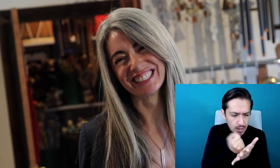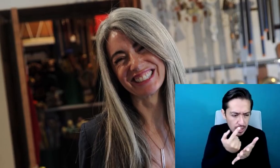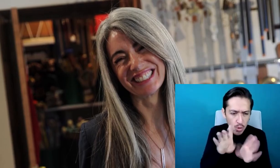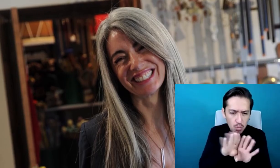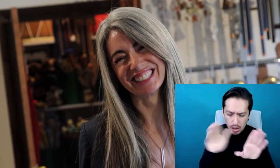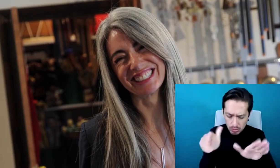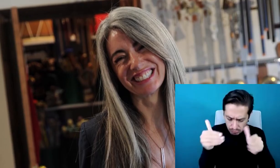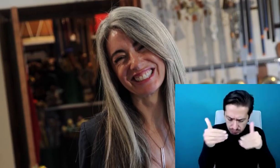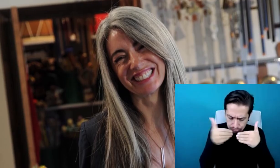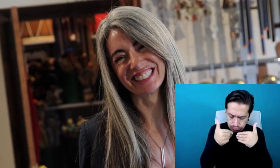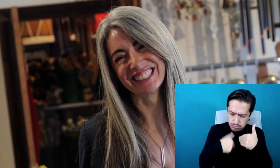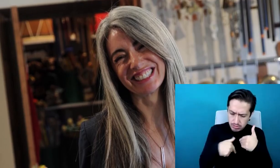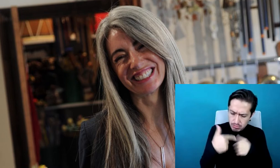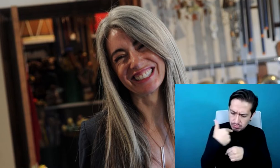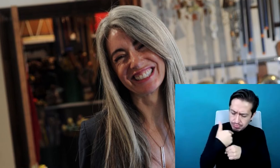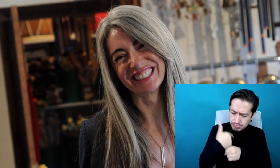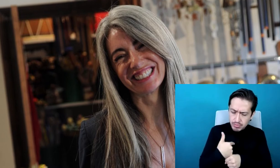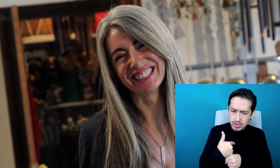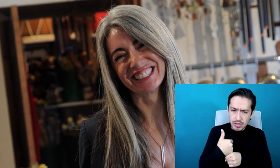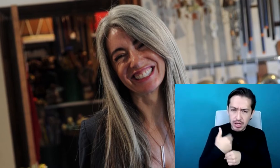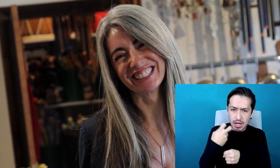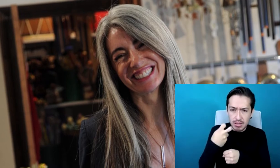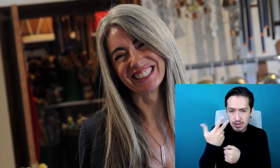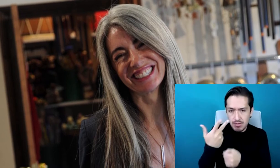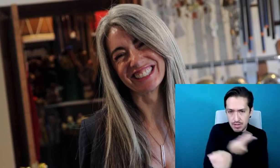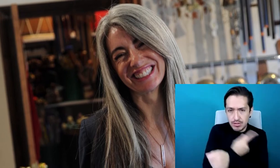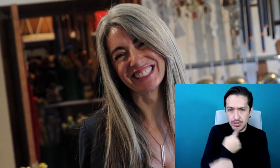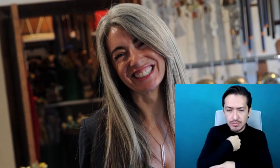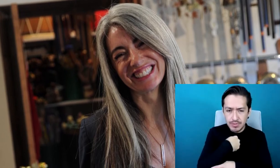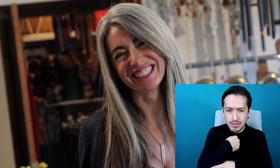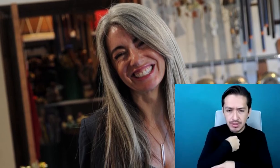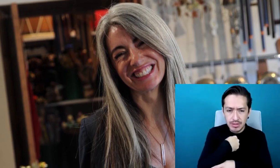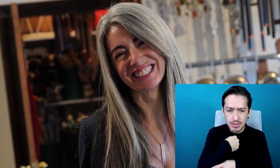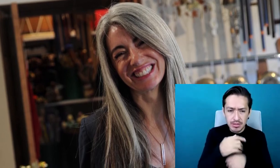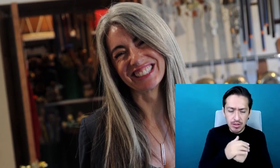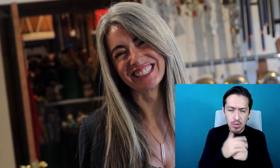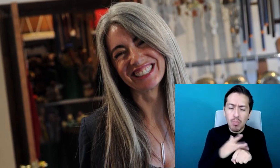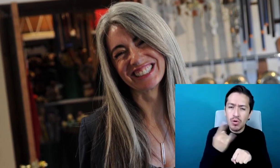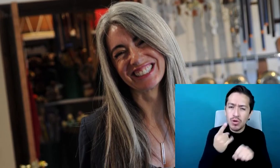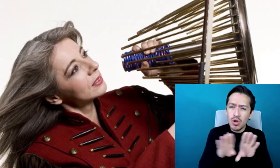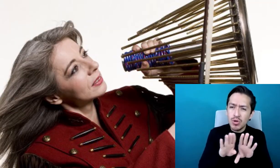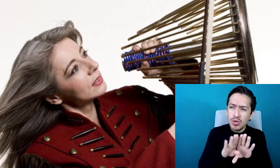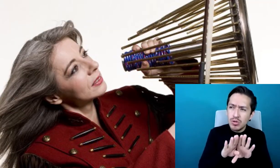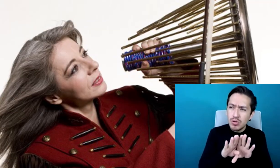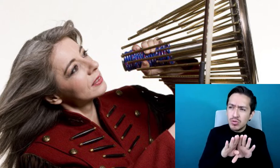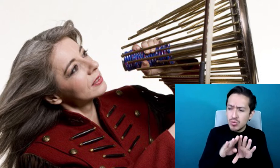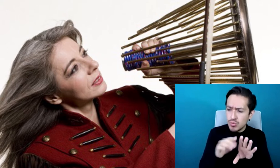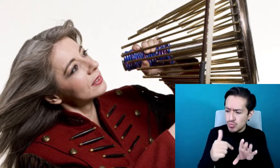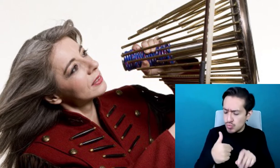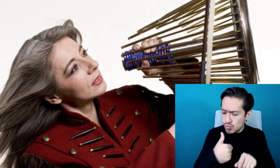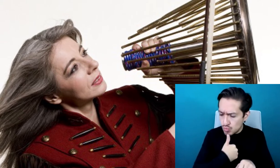misma. Y eso me sucedió en marzo porque tan pronto estuve en la posición